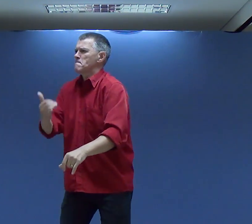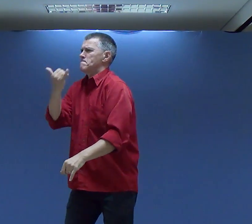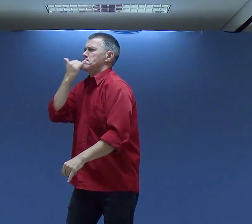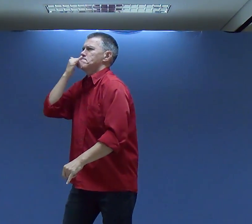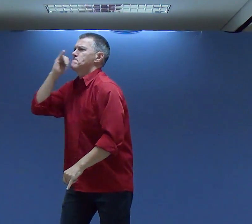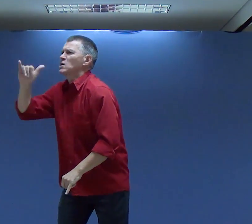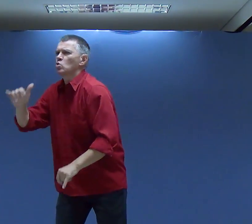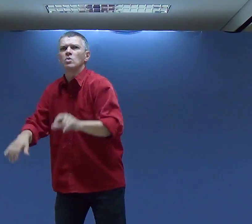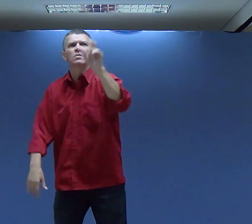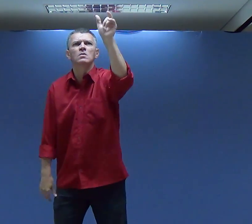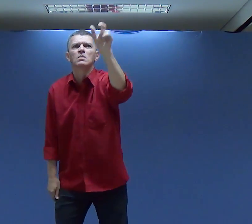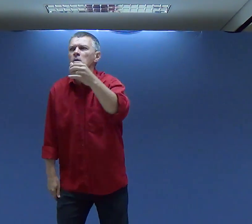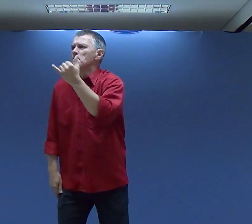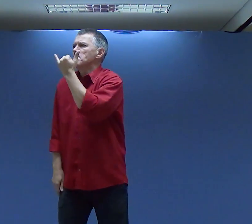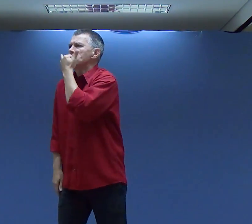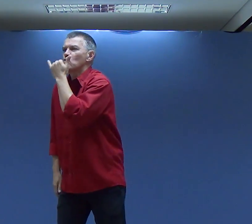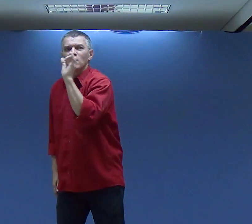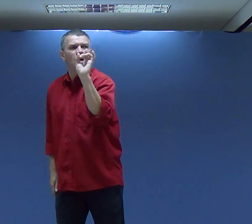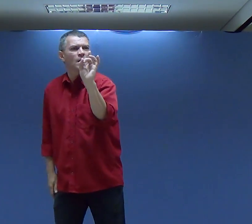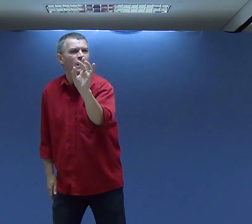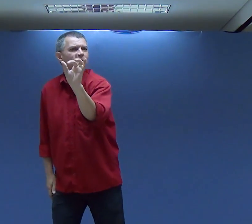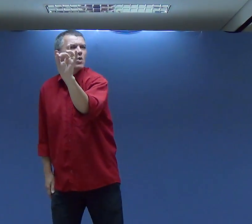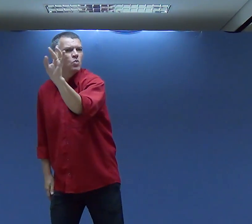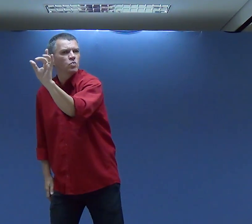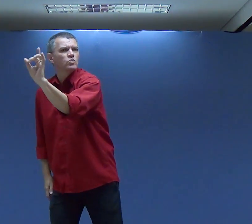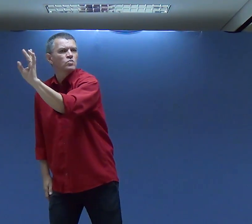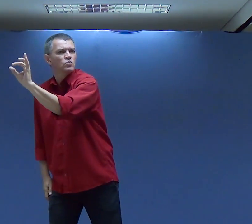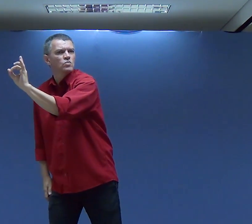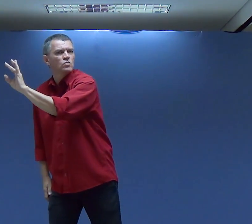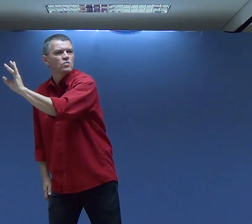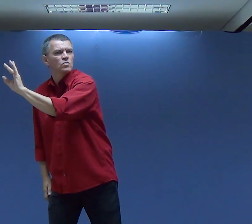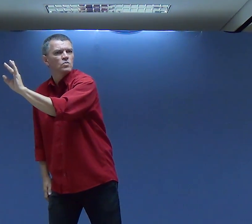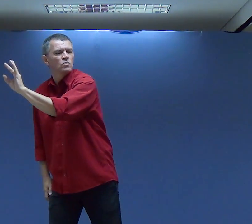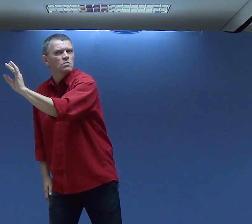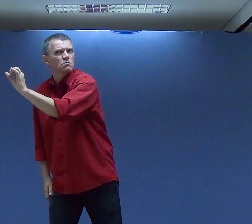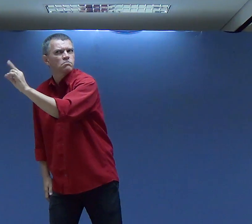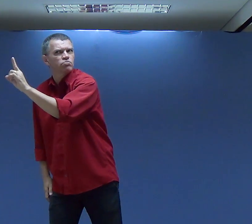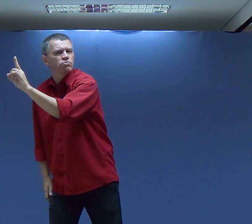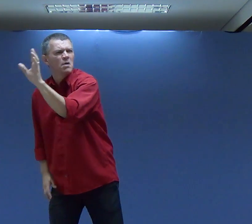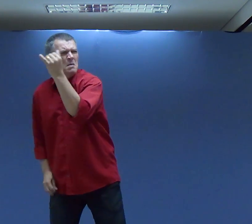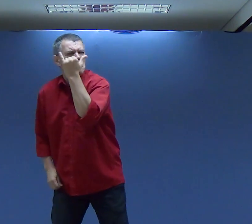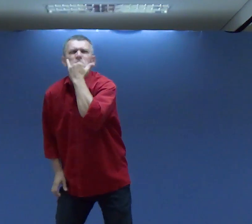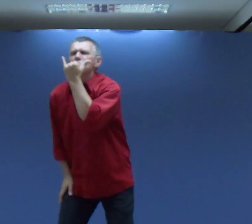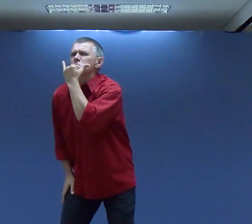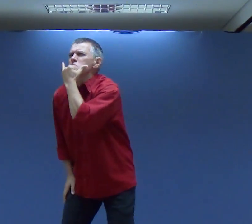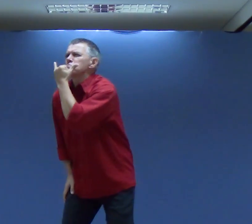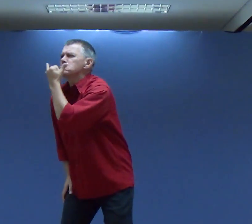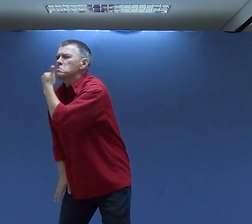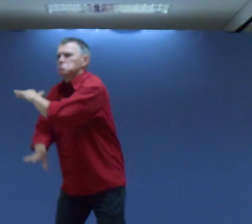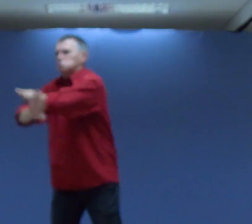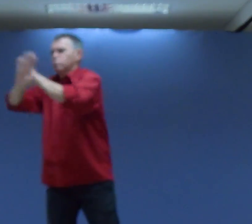perdão A elas Pedir perdão Preciso Me atentar Com a alma delas